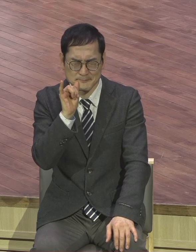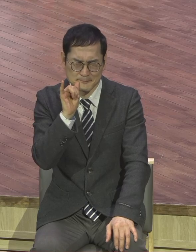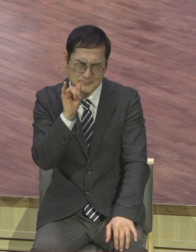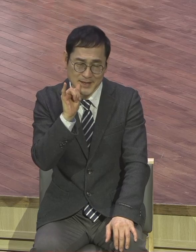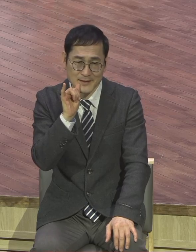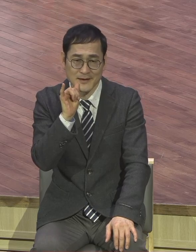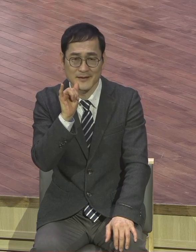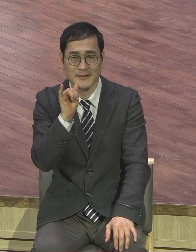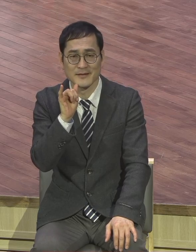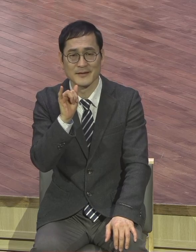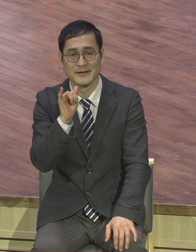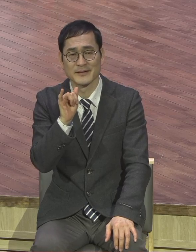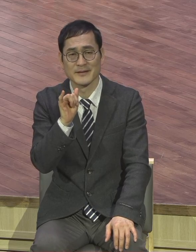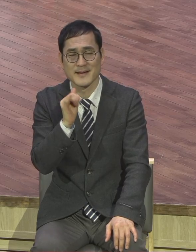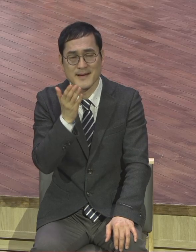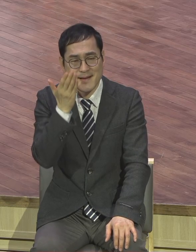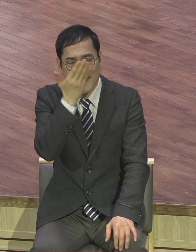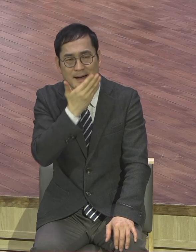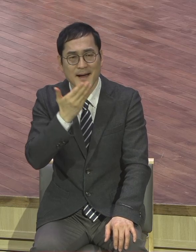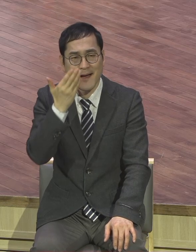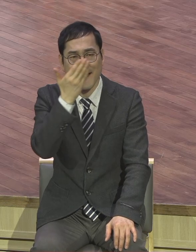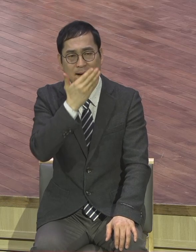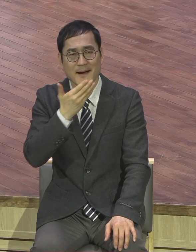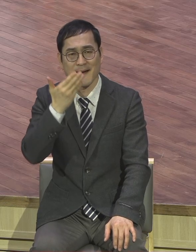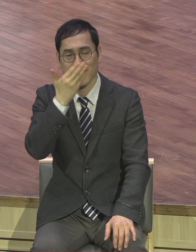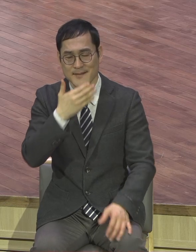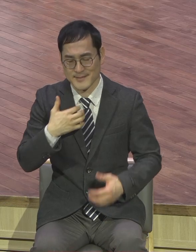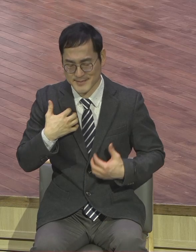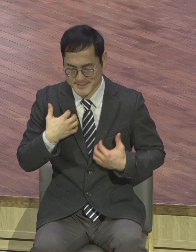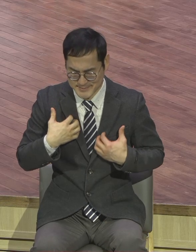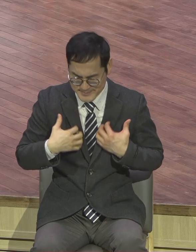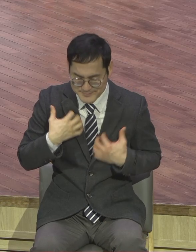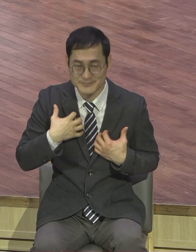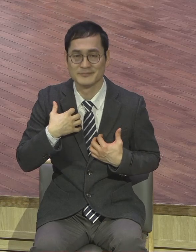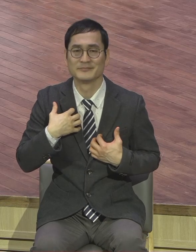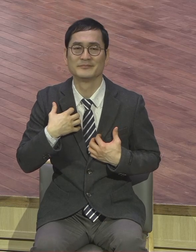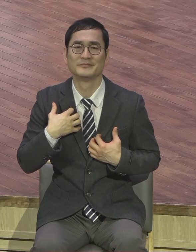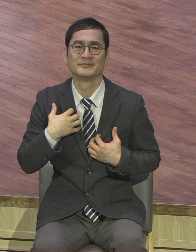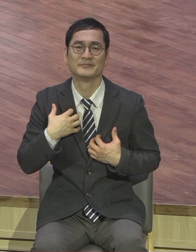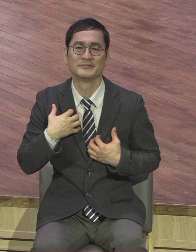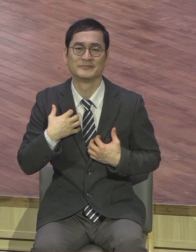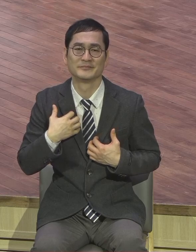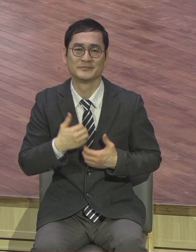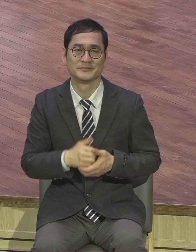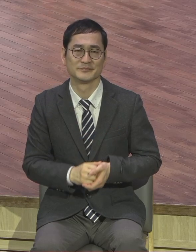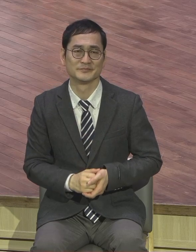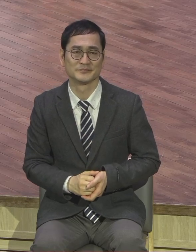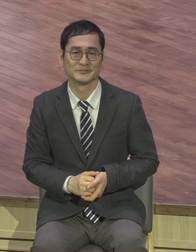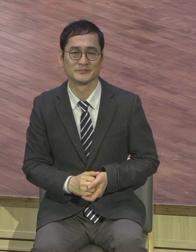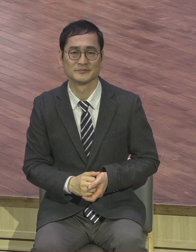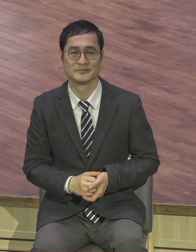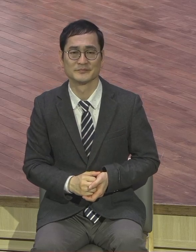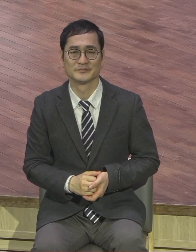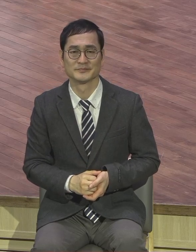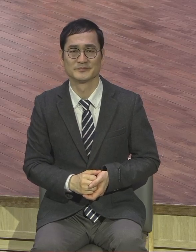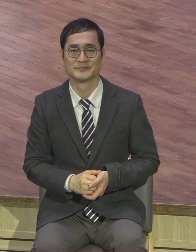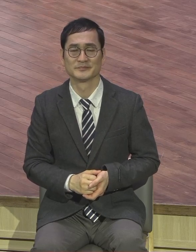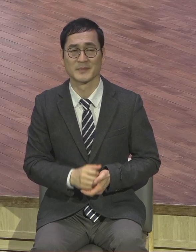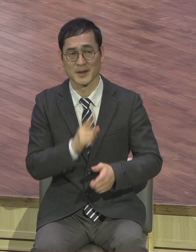꿀송이가 더 달게 느껴진다니까요. 그렇다. 그렇다. 그렇다. 아멘. 아멘.